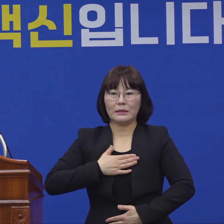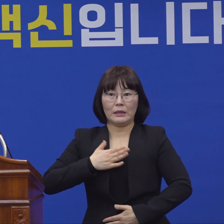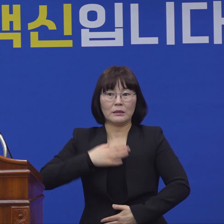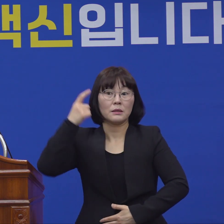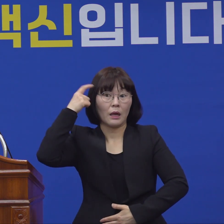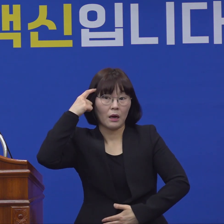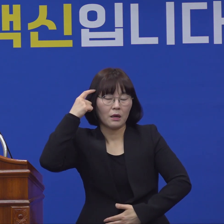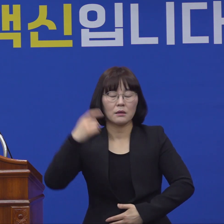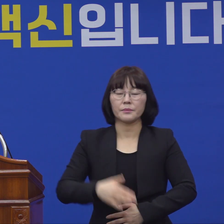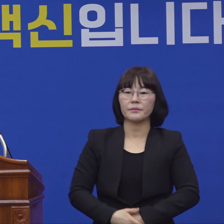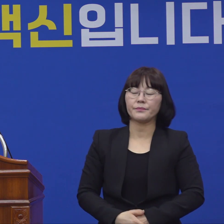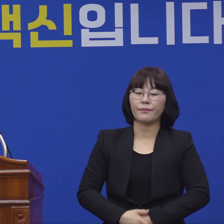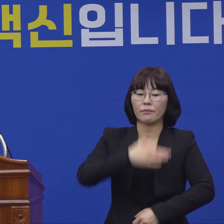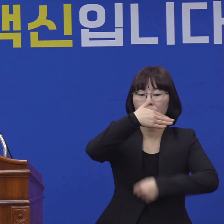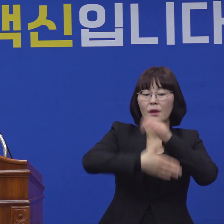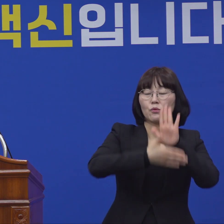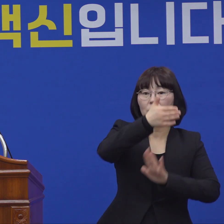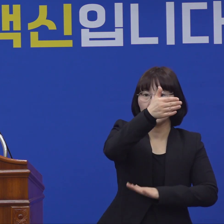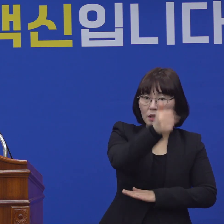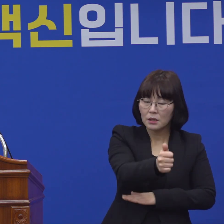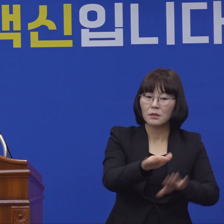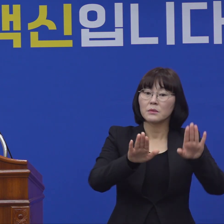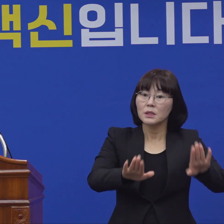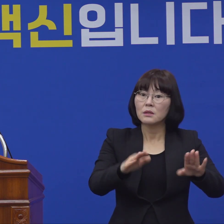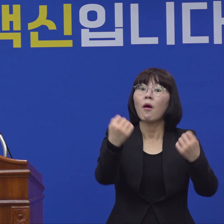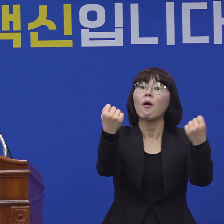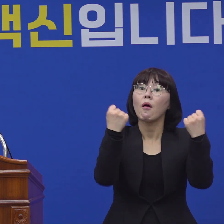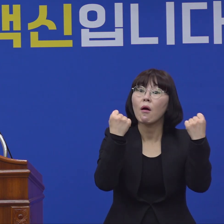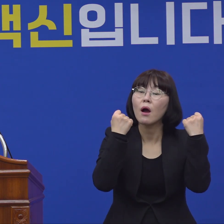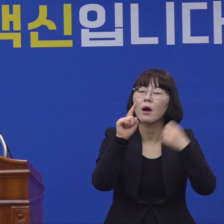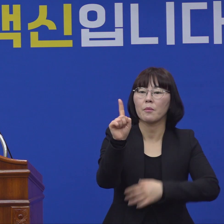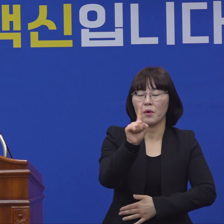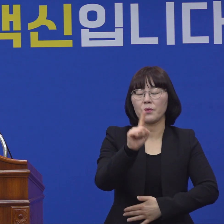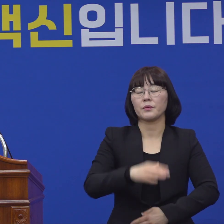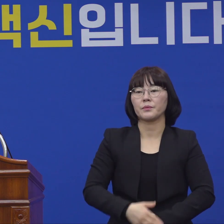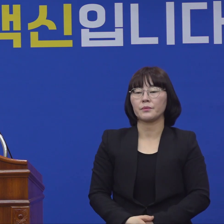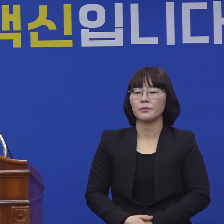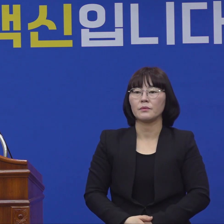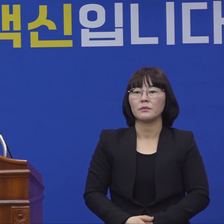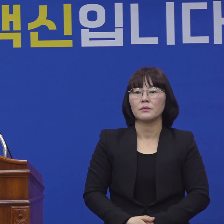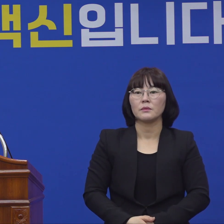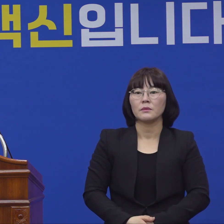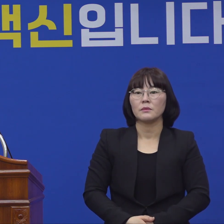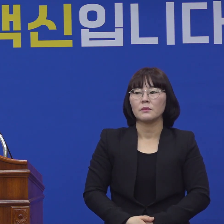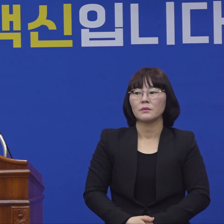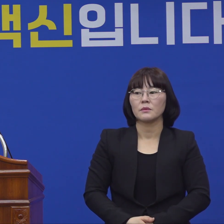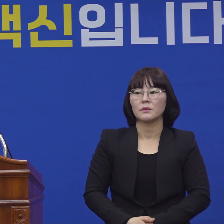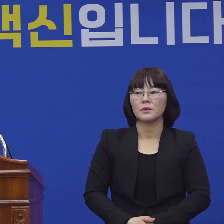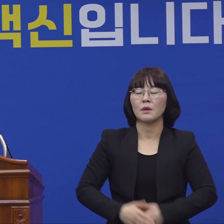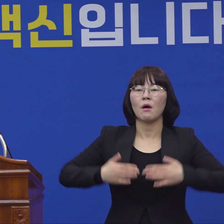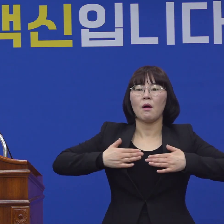봅니다. 시장님의 현재 상태는 아직도 흉통과